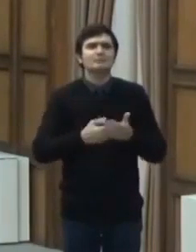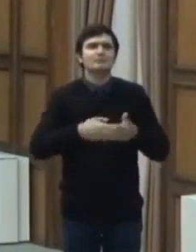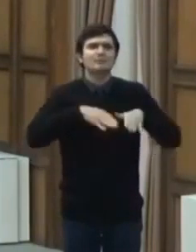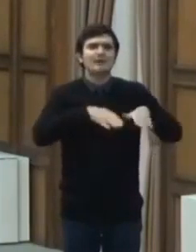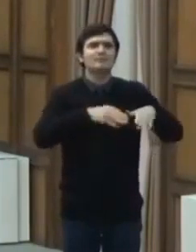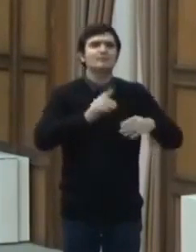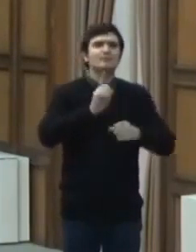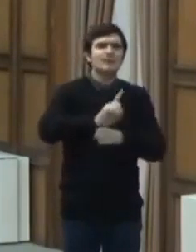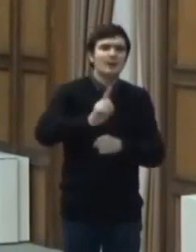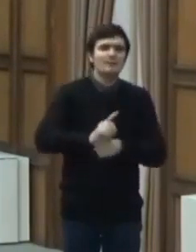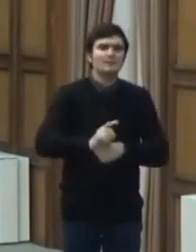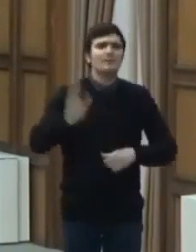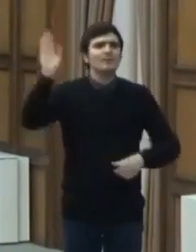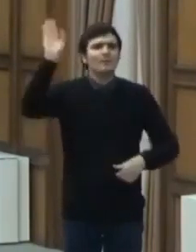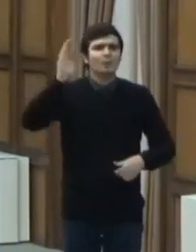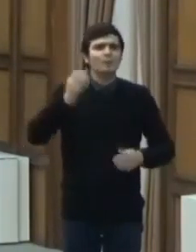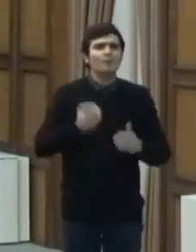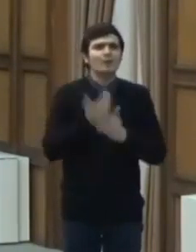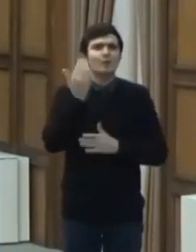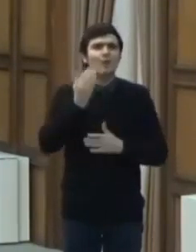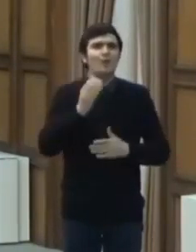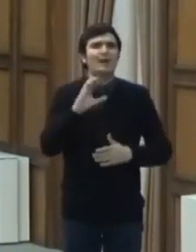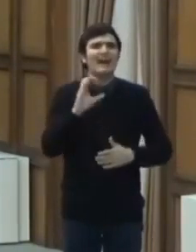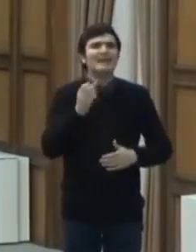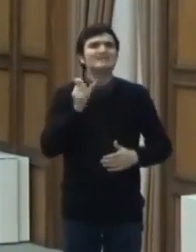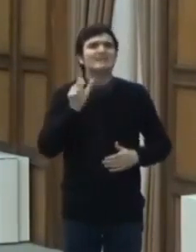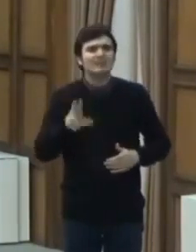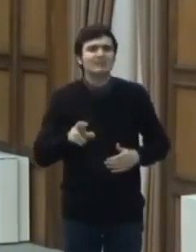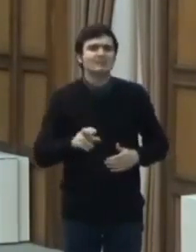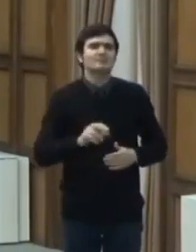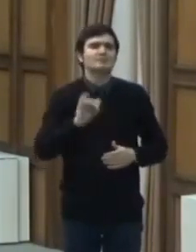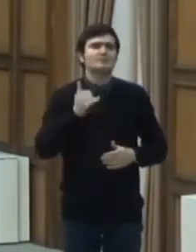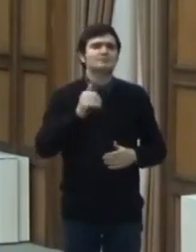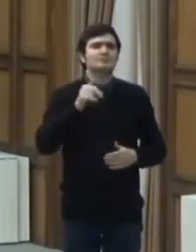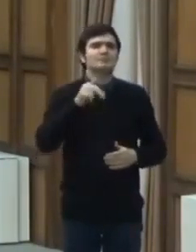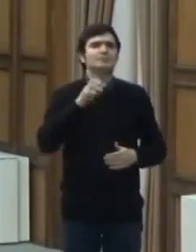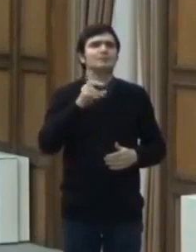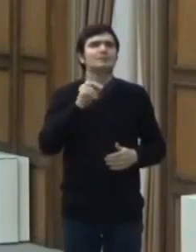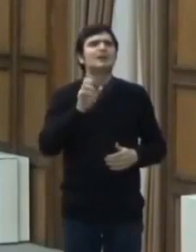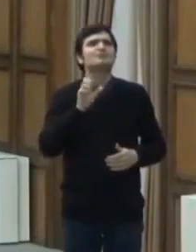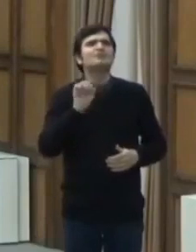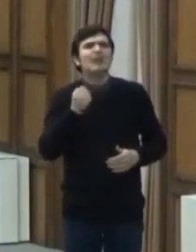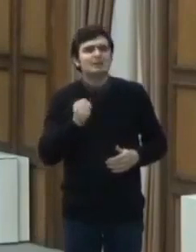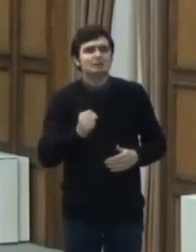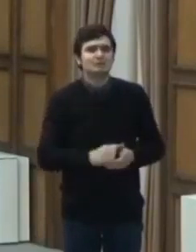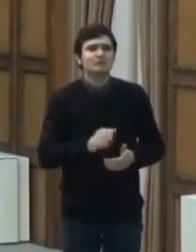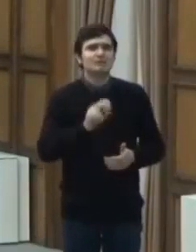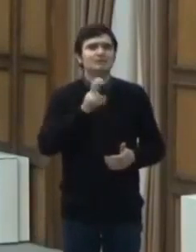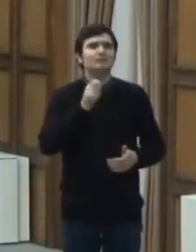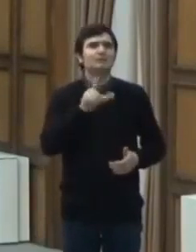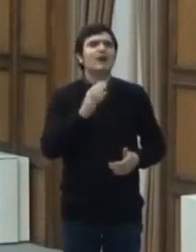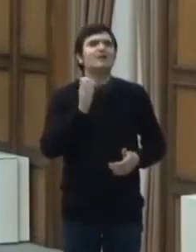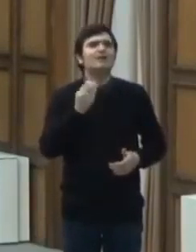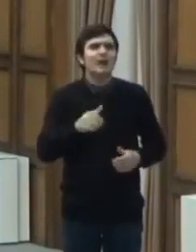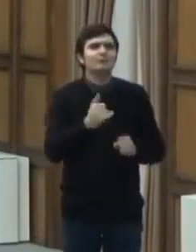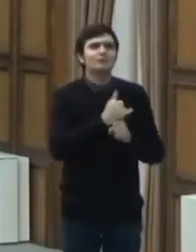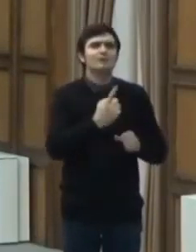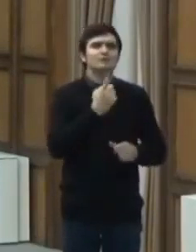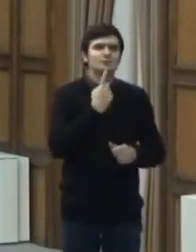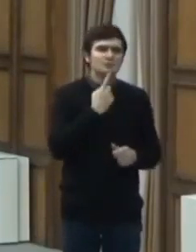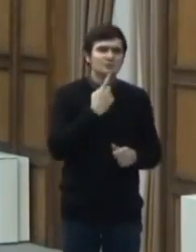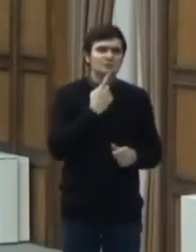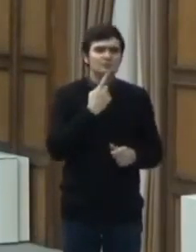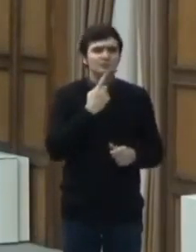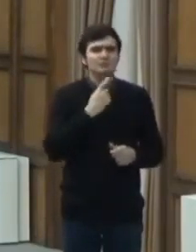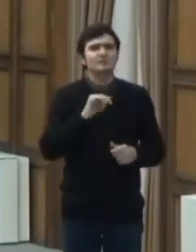Moldova-nouă, județul Caraseverin, Naidăș, județul Caraseverin, Vălcan, județul Timiș, Stamora-Moraviță,